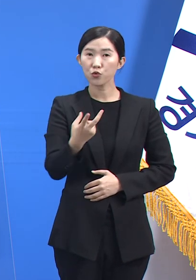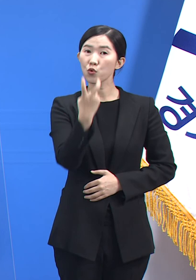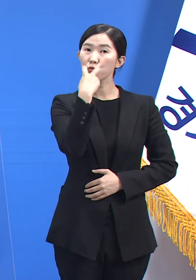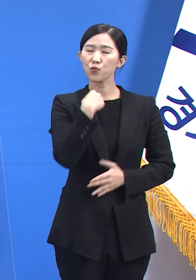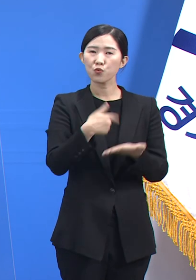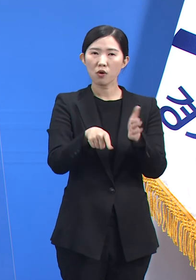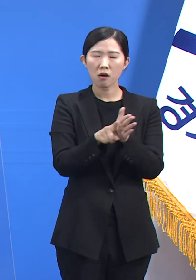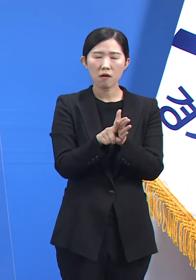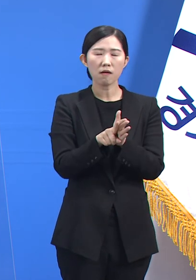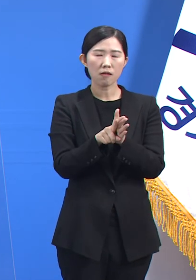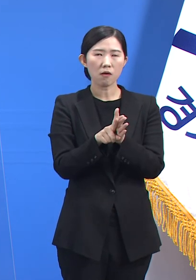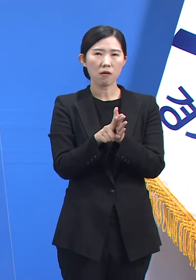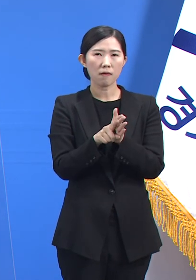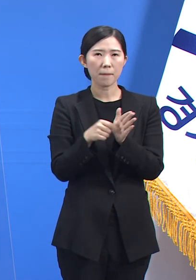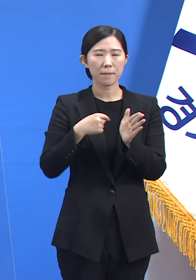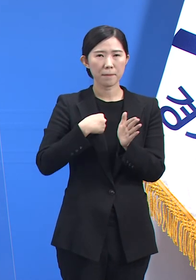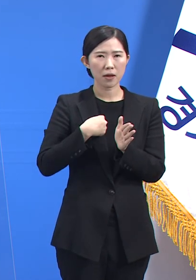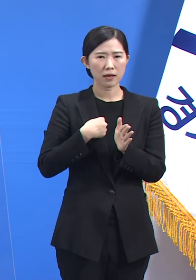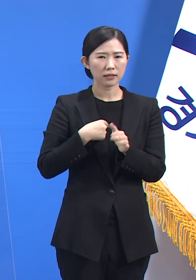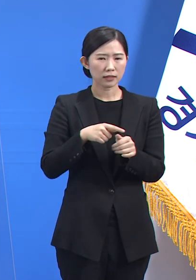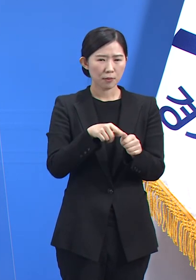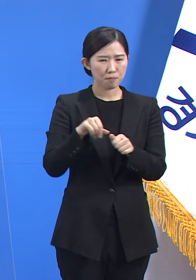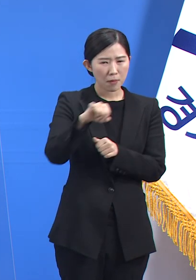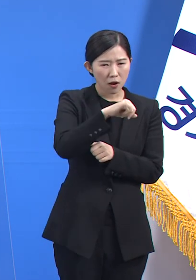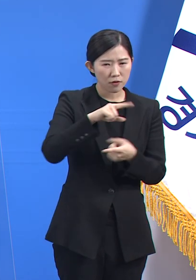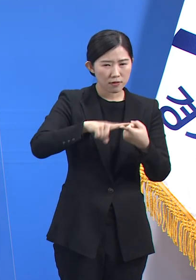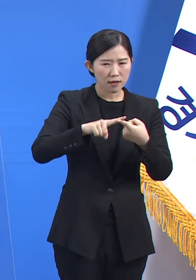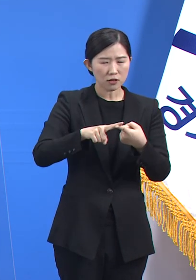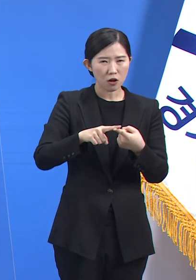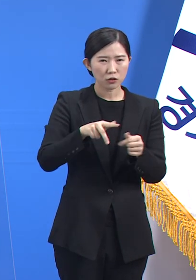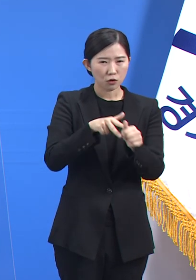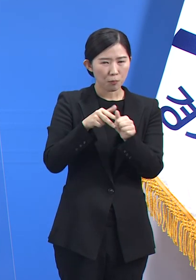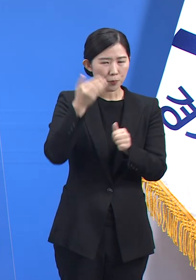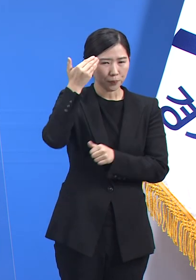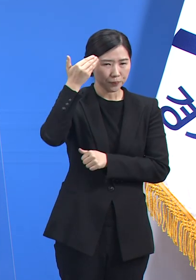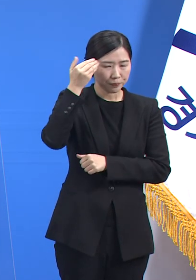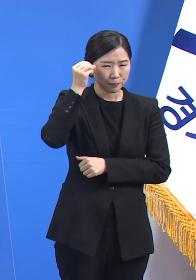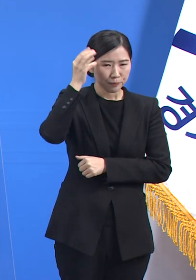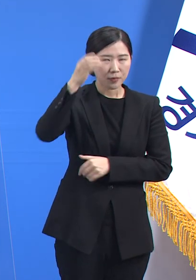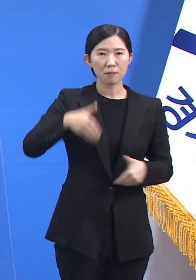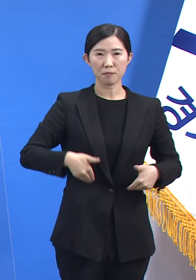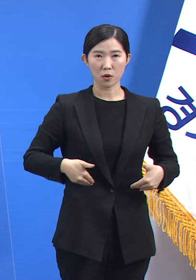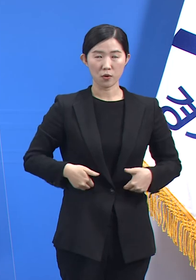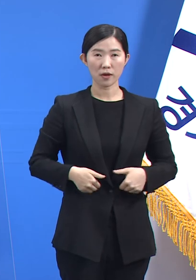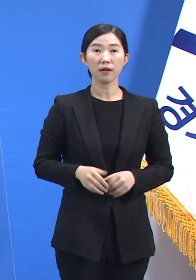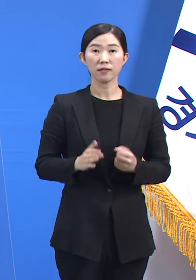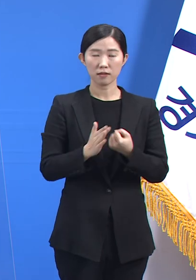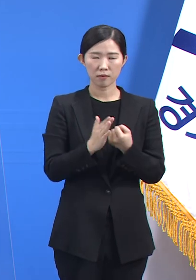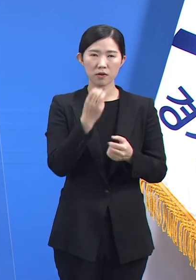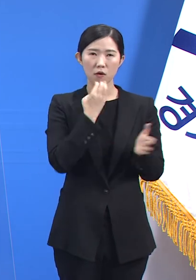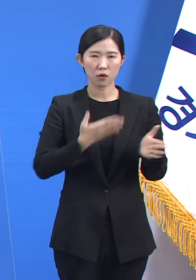교육훈련 사업에 지금까지처럼 앞으로도 꾸준히 매진하겠습니다. 감사합니다.